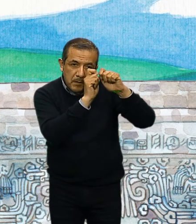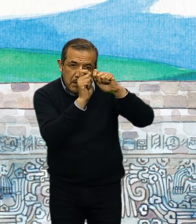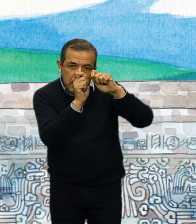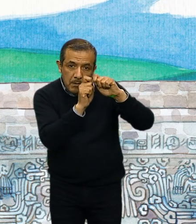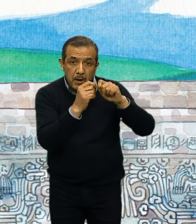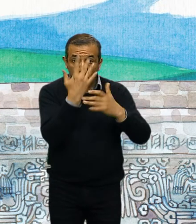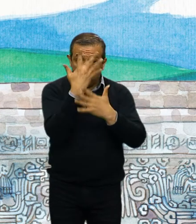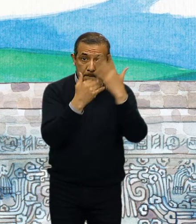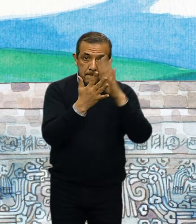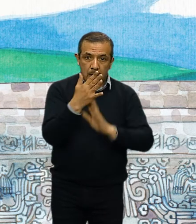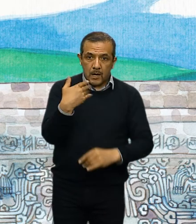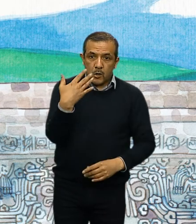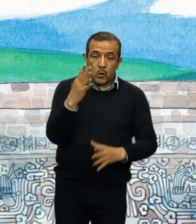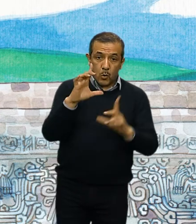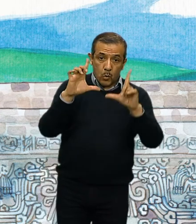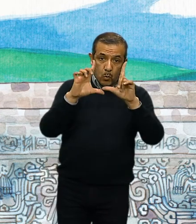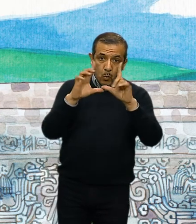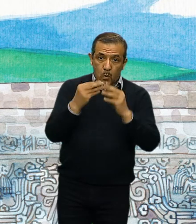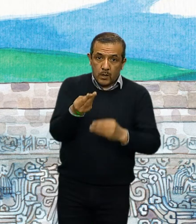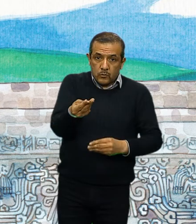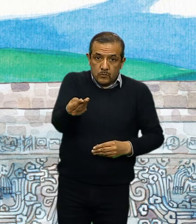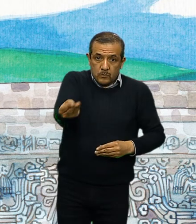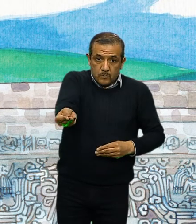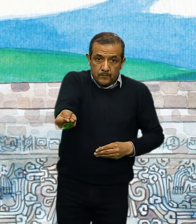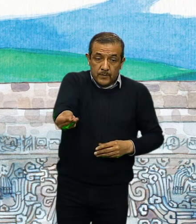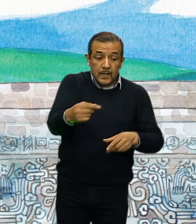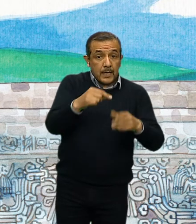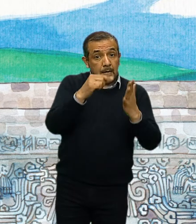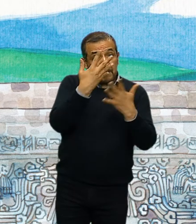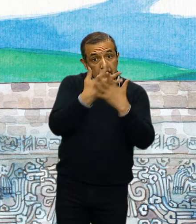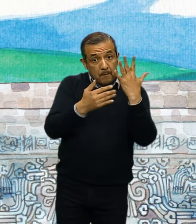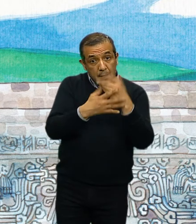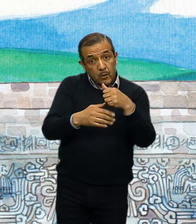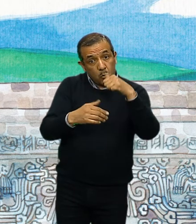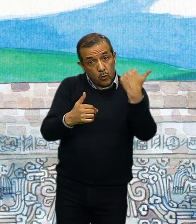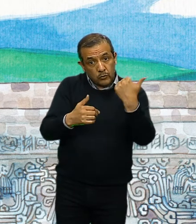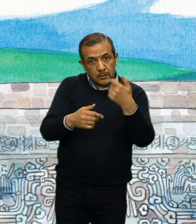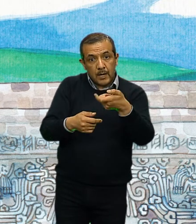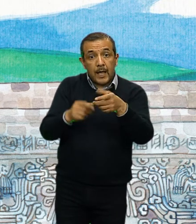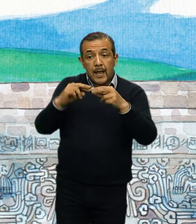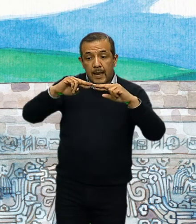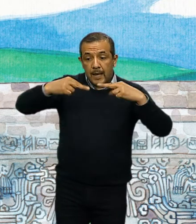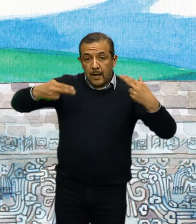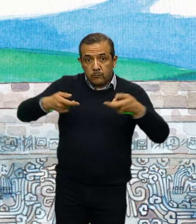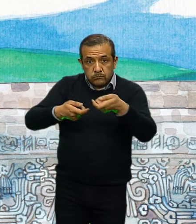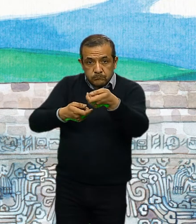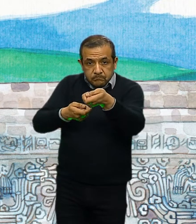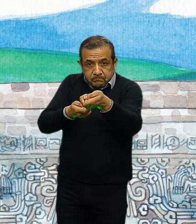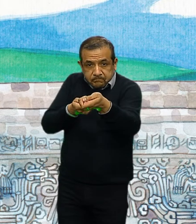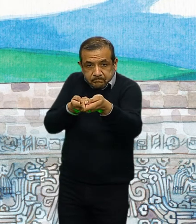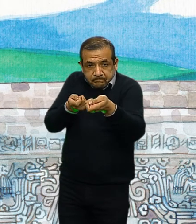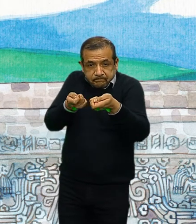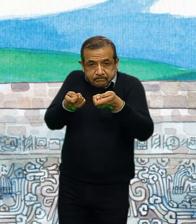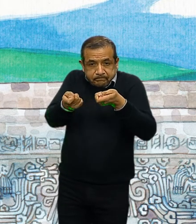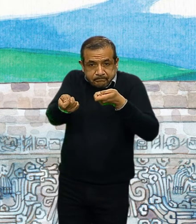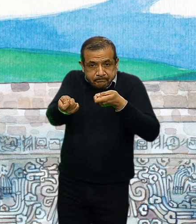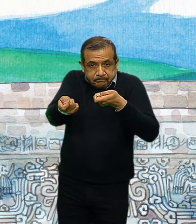extendida sobre un cuadro, mientras que otra jala un lazo, que es,